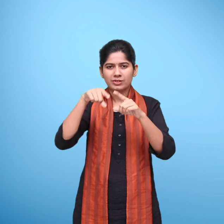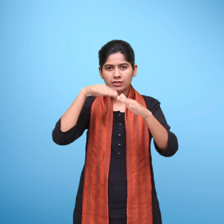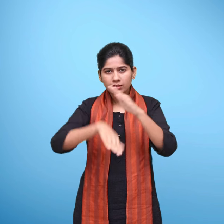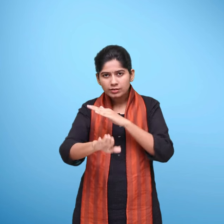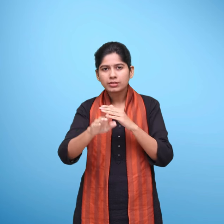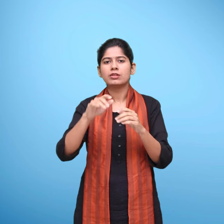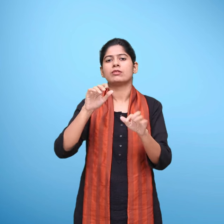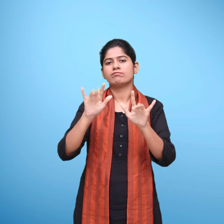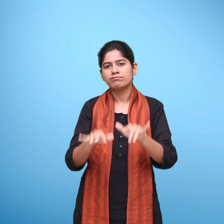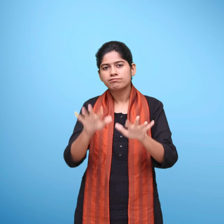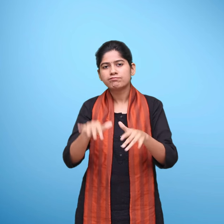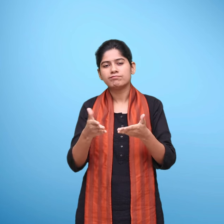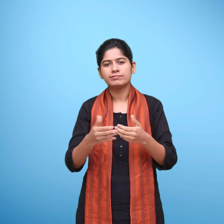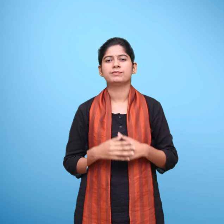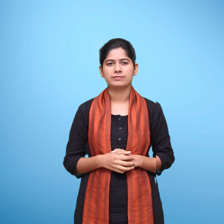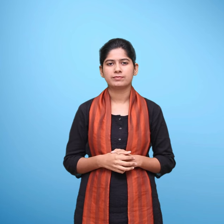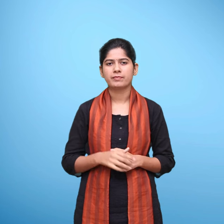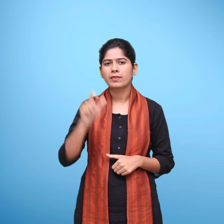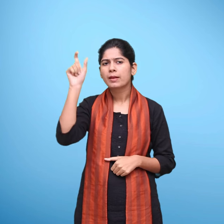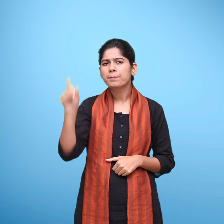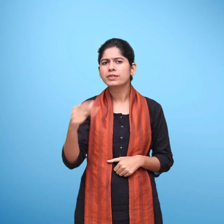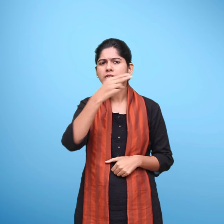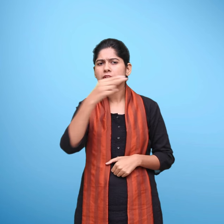डीटीप ओपरेटर पूजा साह